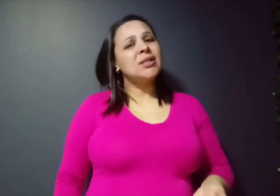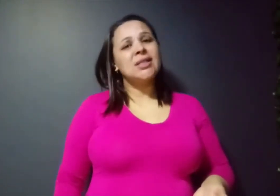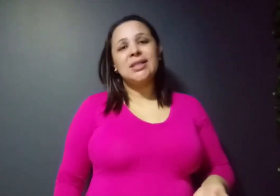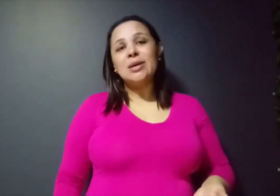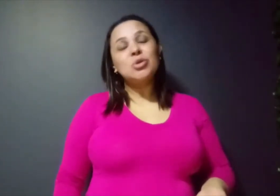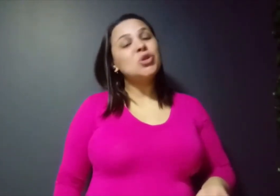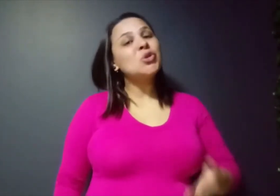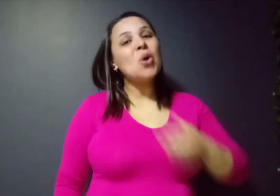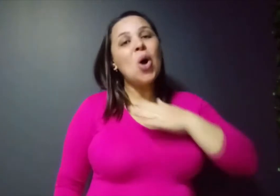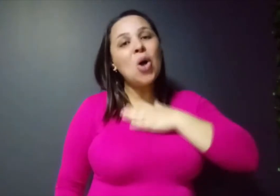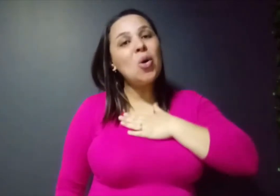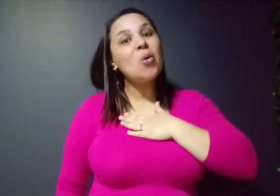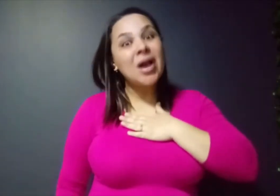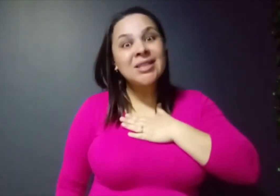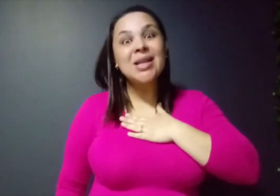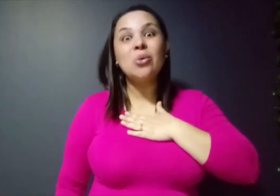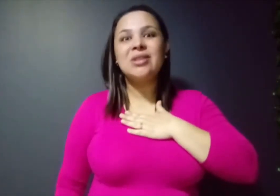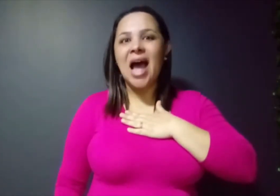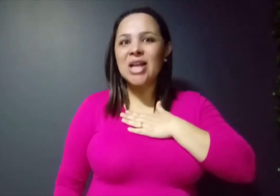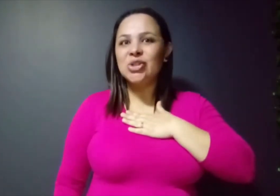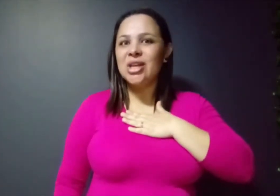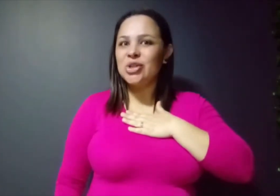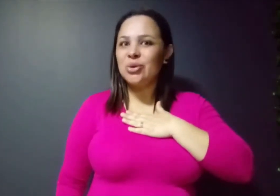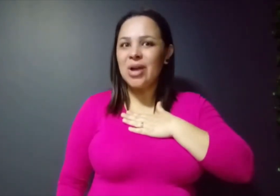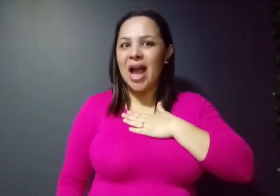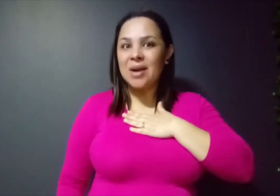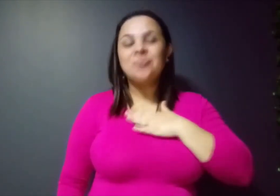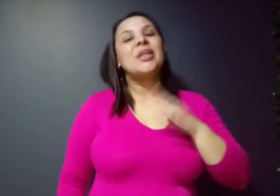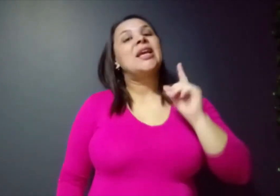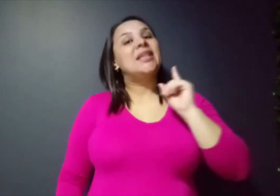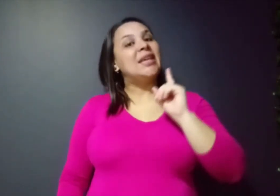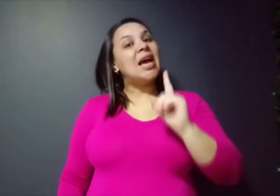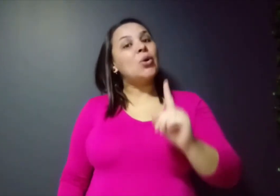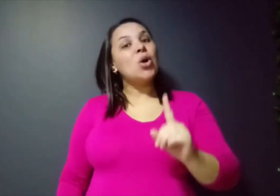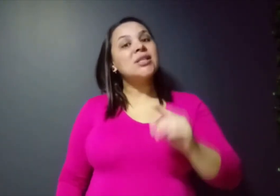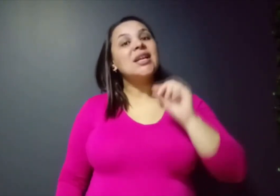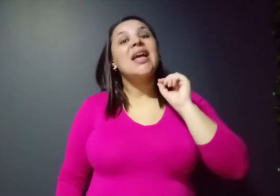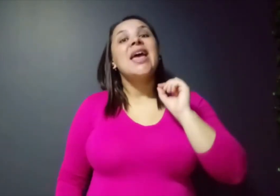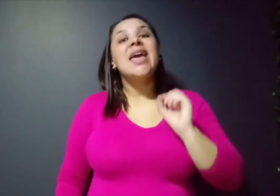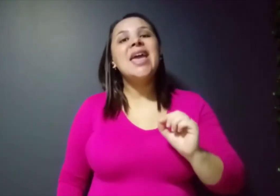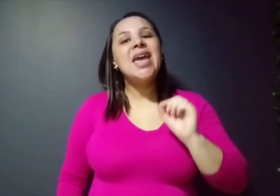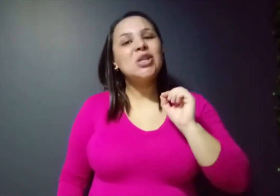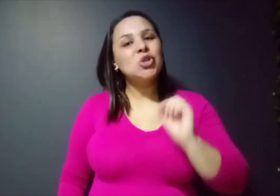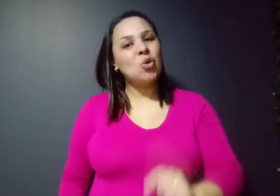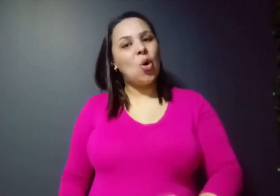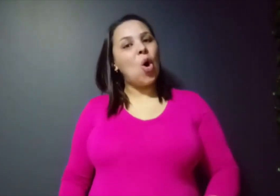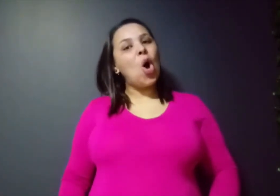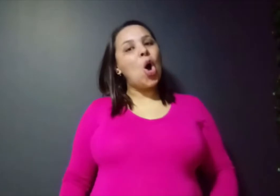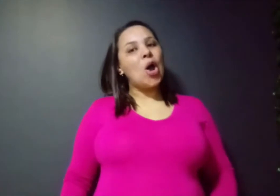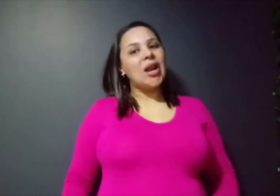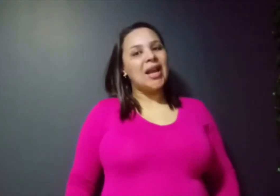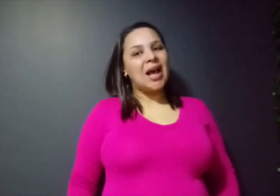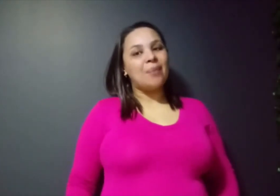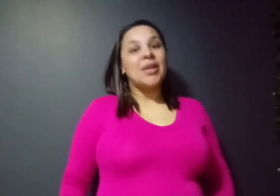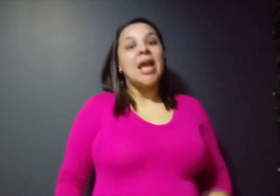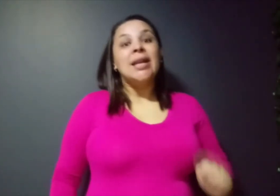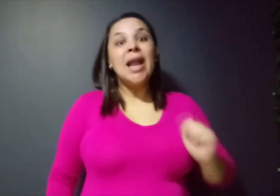estamos só com a saudade deste lugar, que é a nossa escola. Na